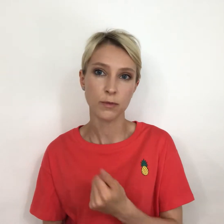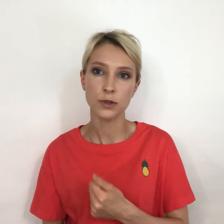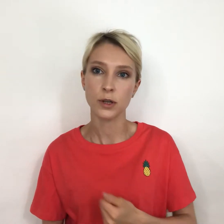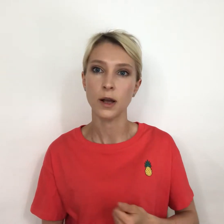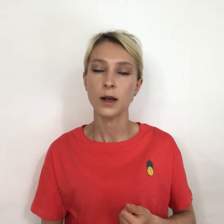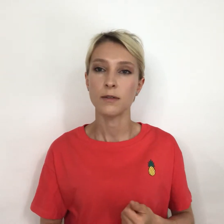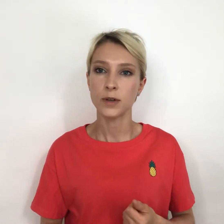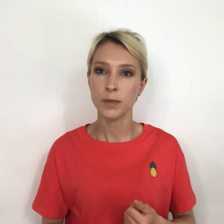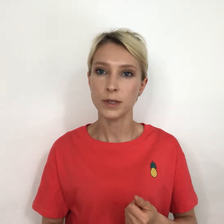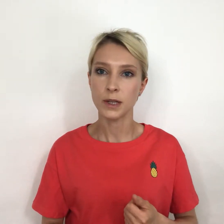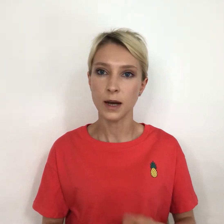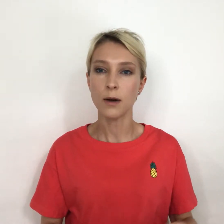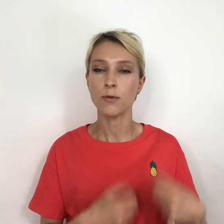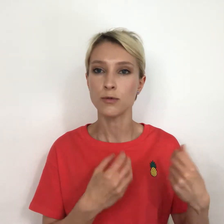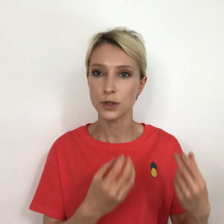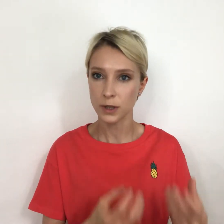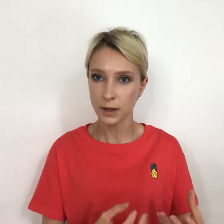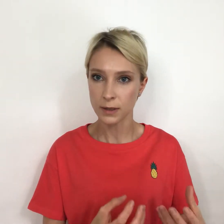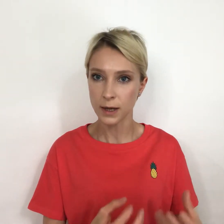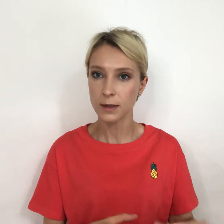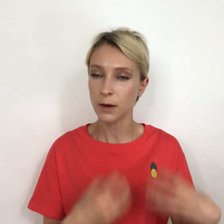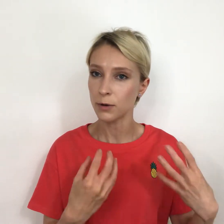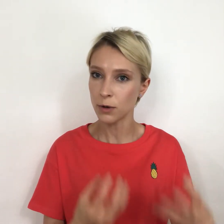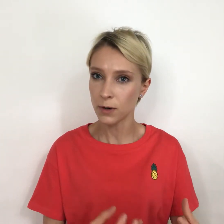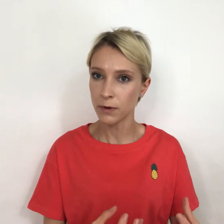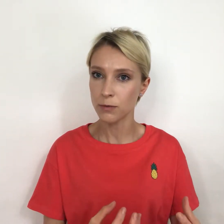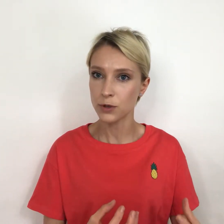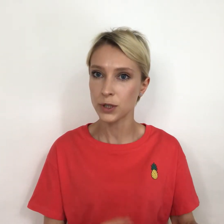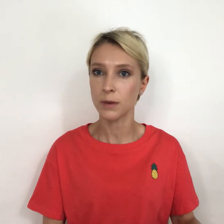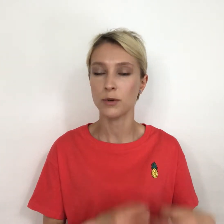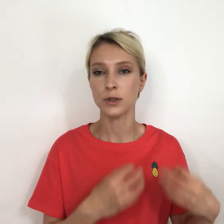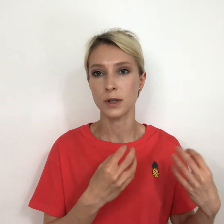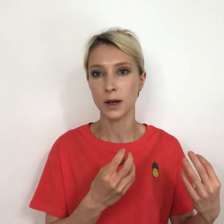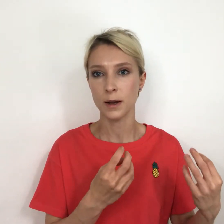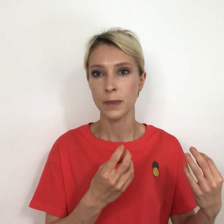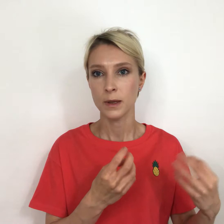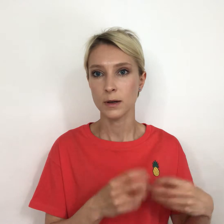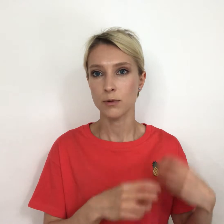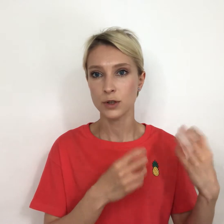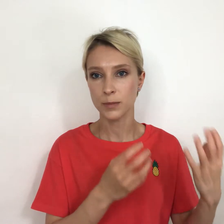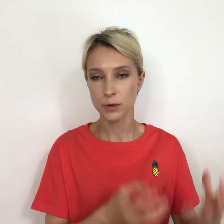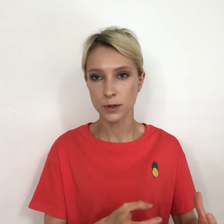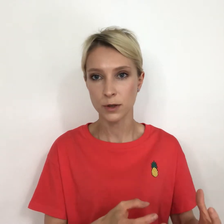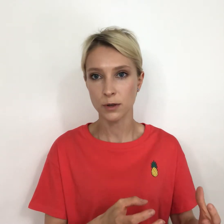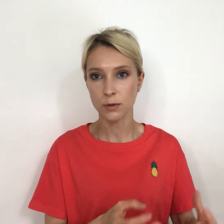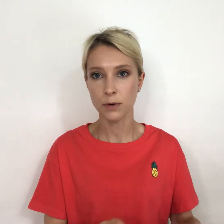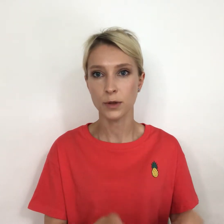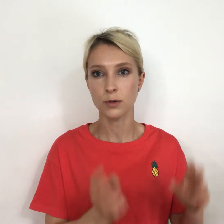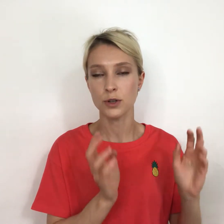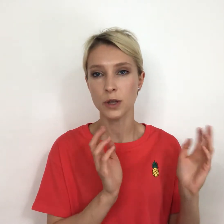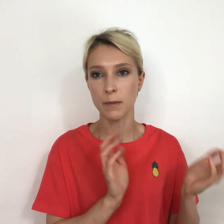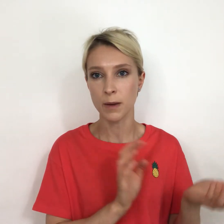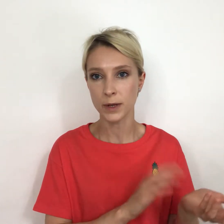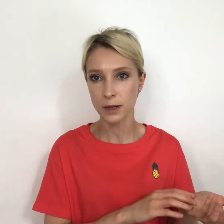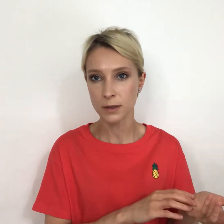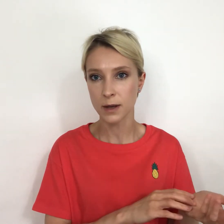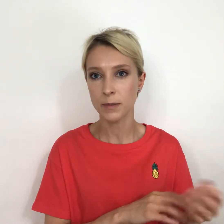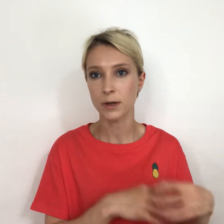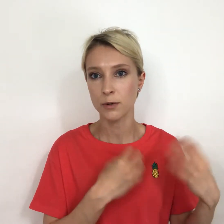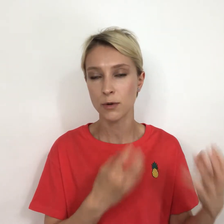можно выбрать для ужина, да, для легкого ужина, можно для ужина после тренировки. Тот же самый омлет, самый легко